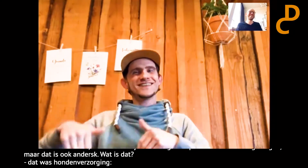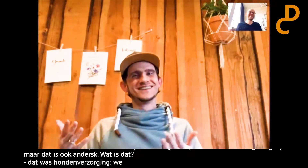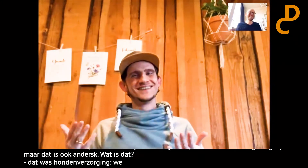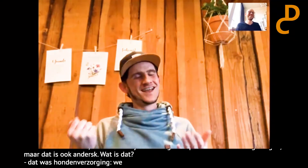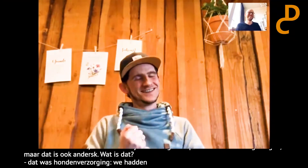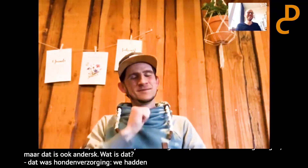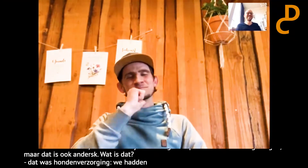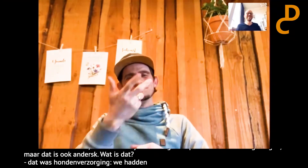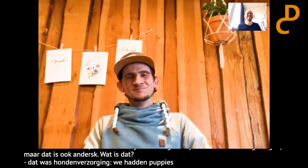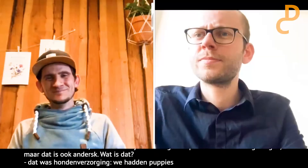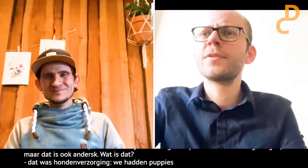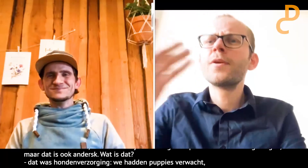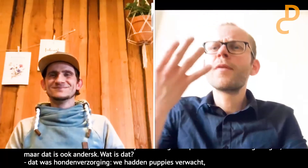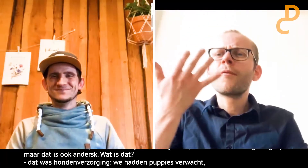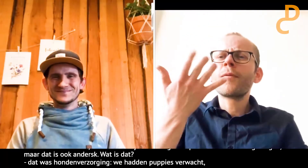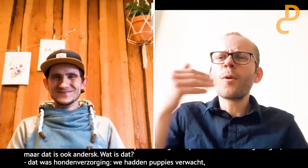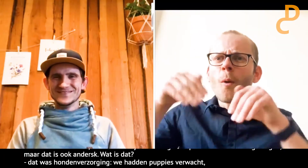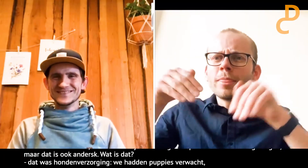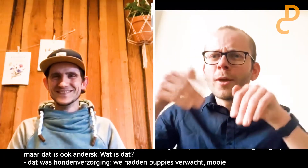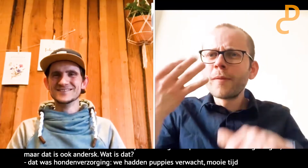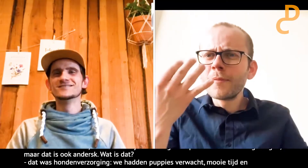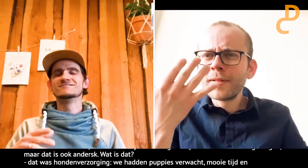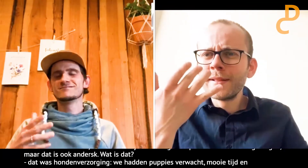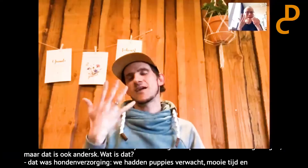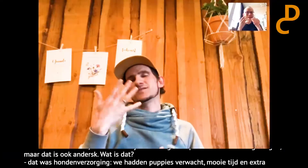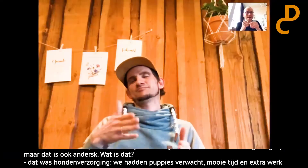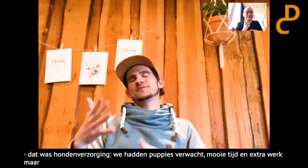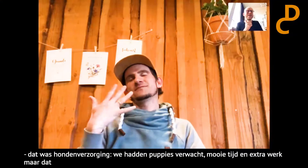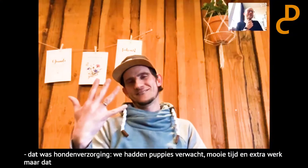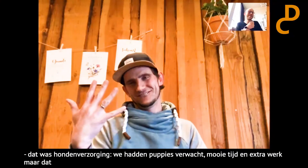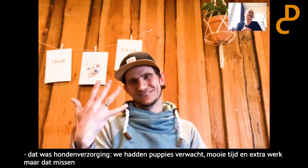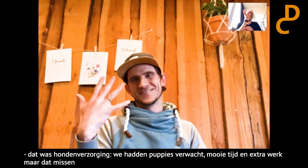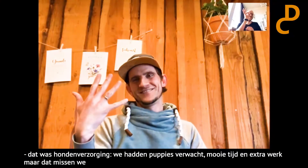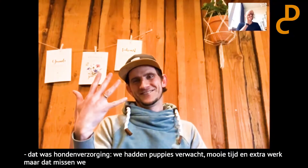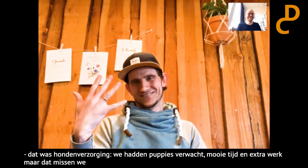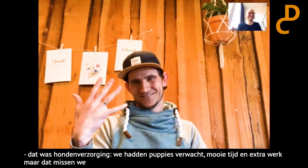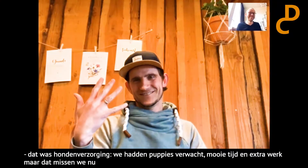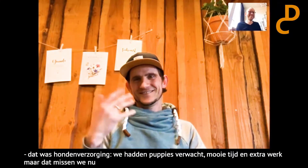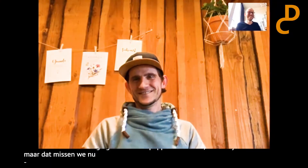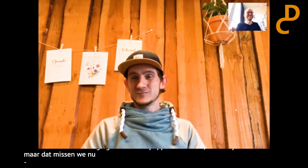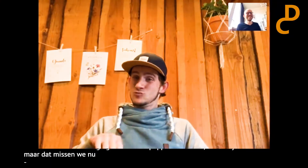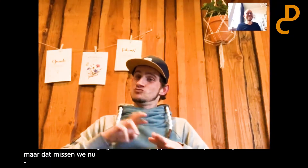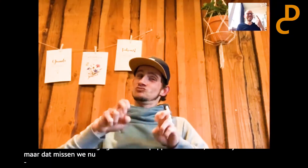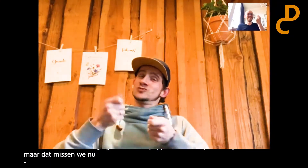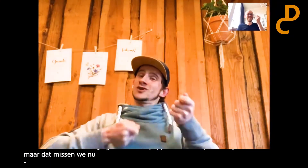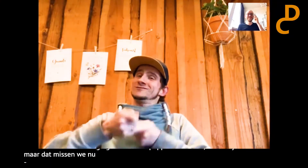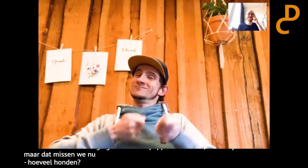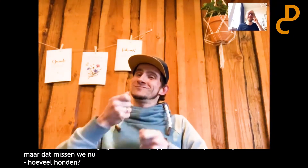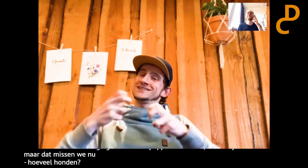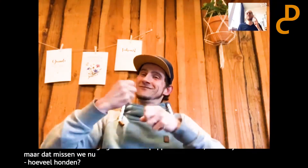extra werk voor de puppies, voor de honden. Maar dat missen we nu. En hoeveel honden? Vijf. Vijf waren geboren, ja. Dus daar moeten